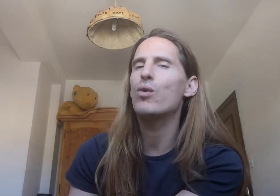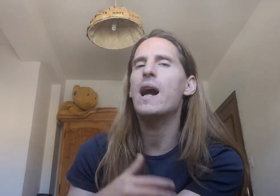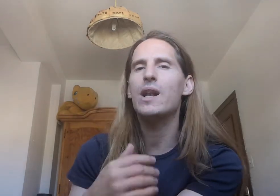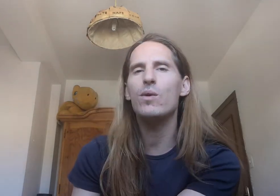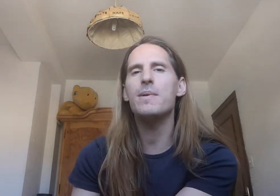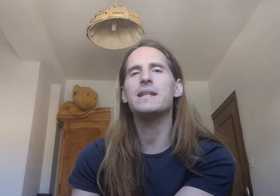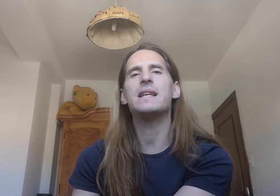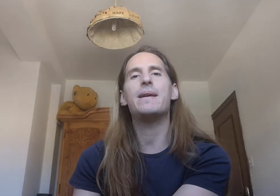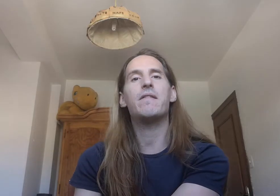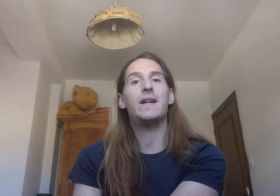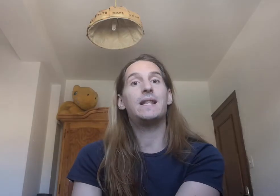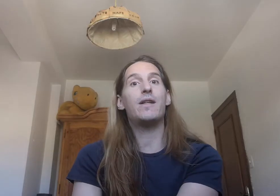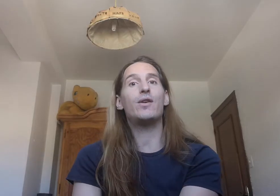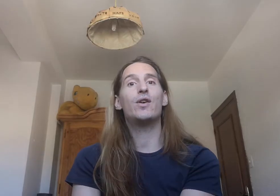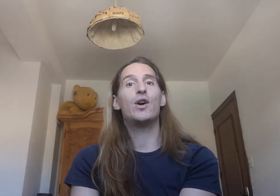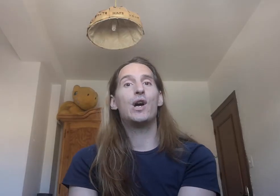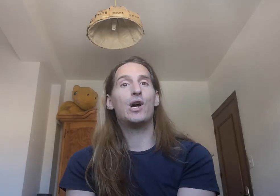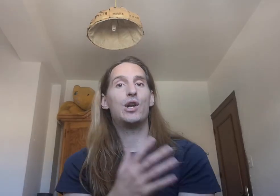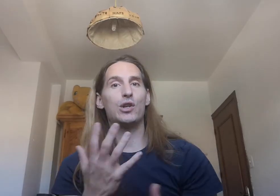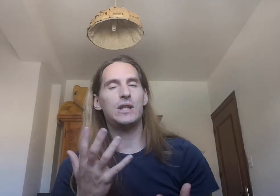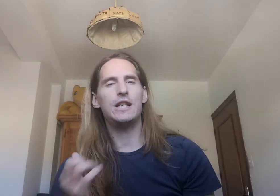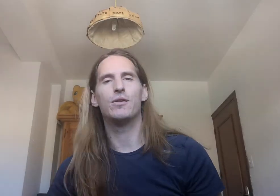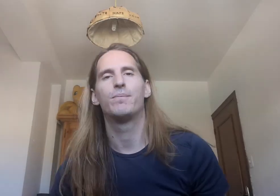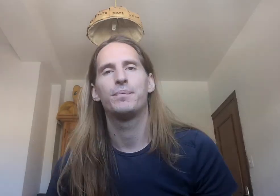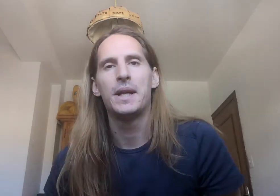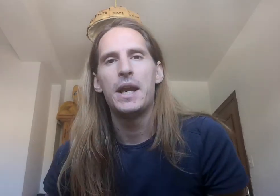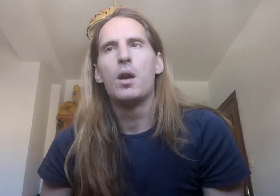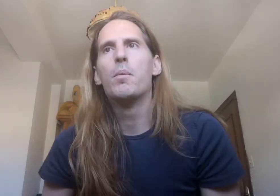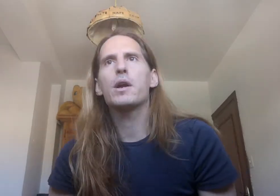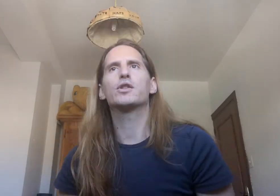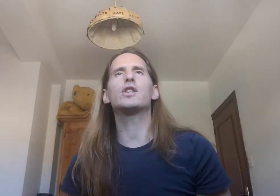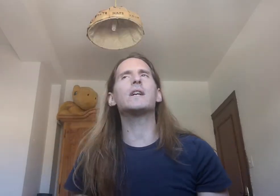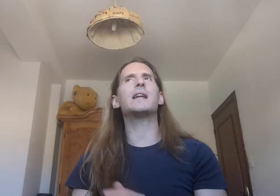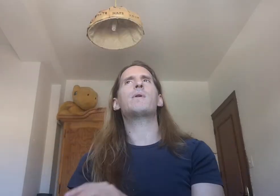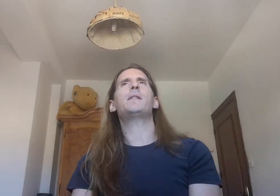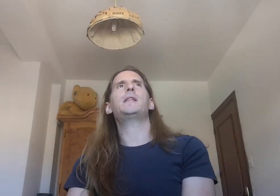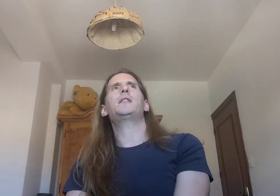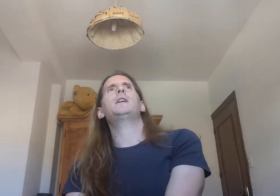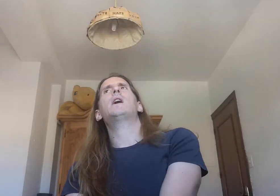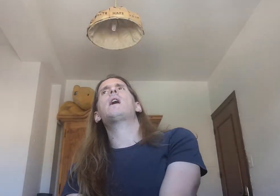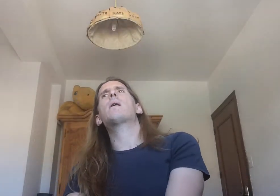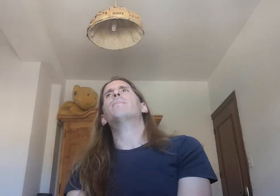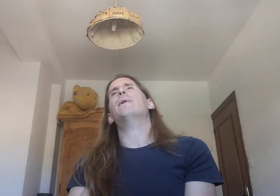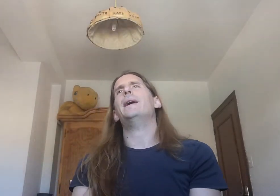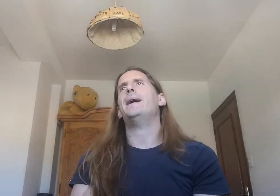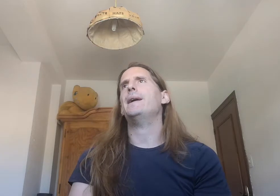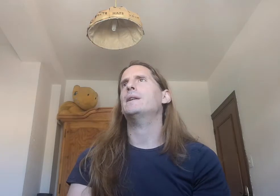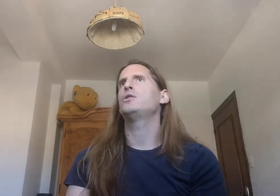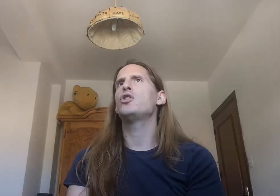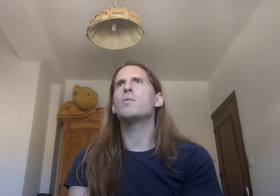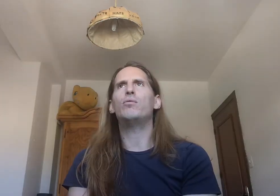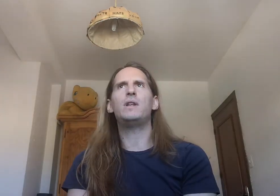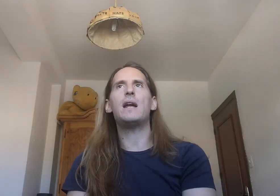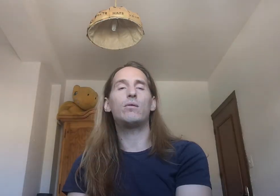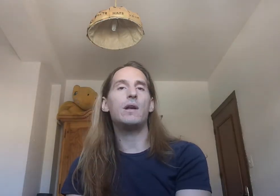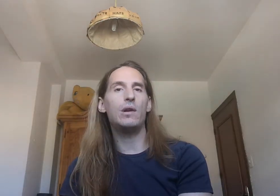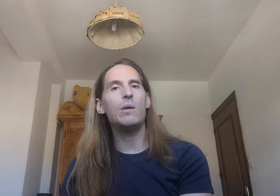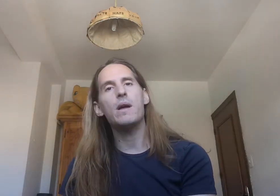al 9 se ven afectados los signos porque nosotros queremos decir ah pues yo llevo un día estudiando lengua